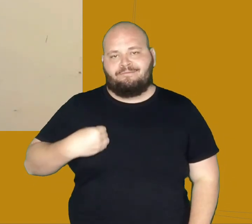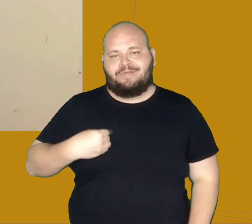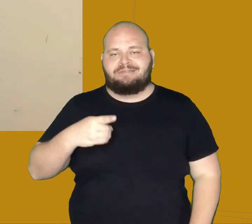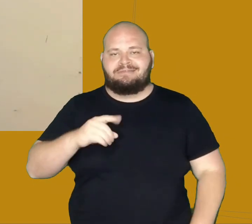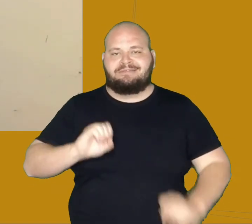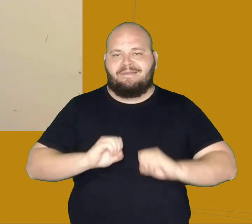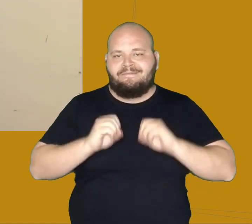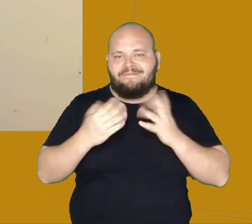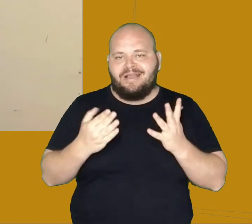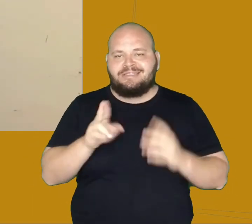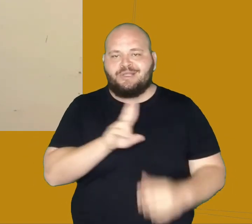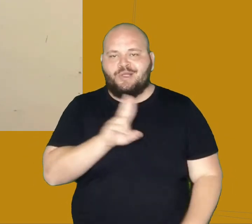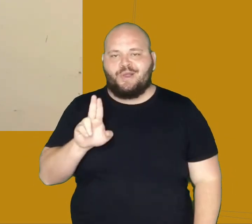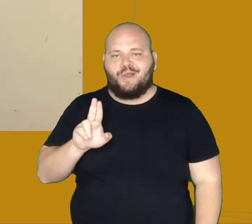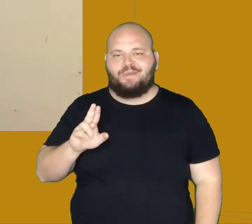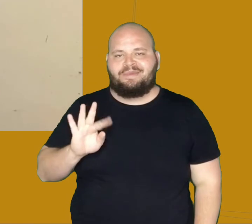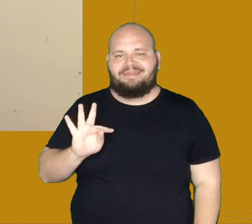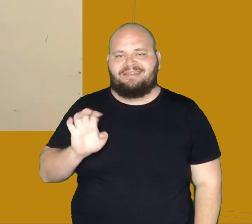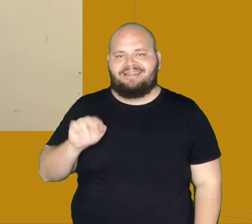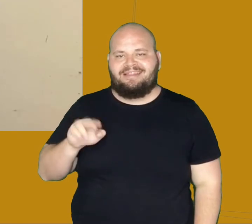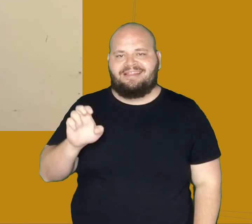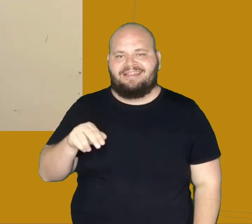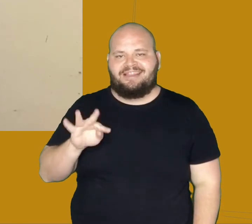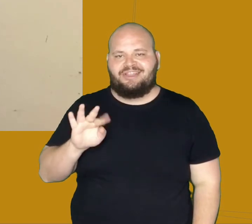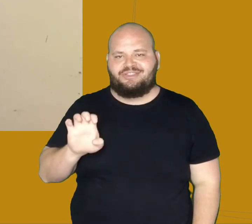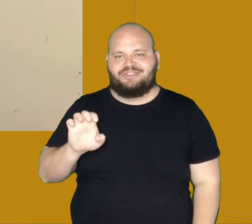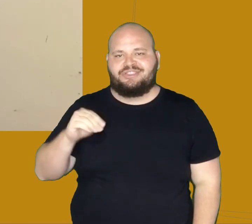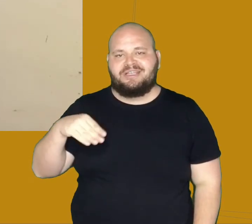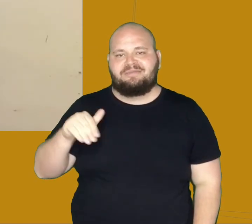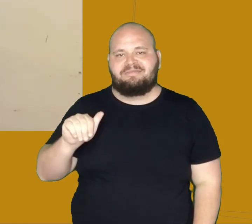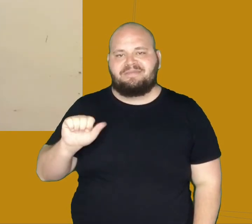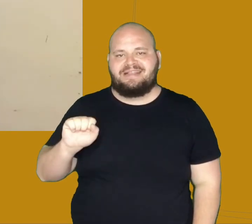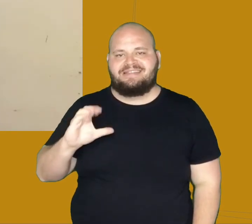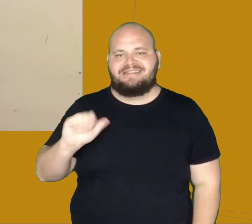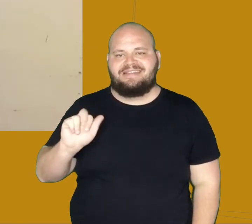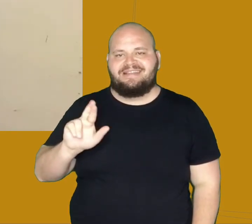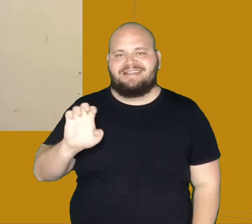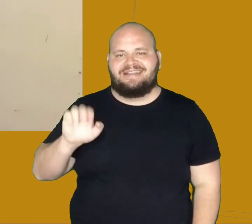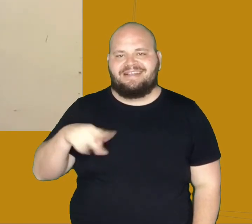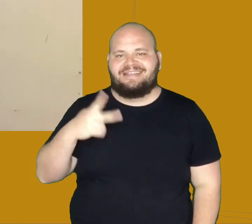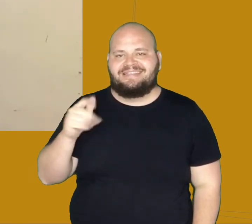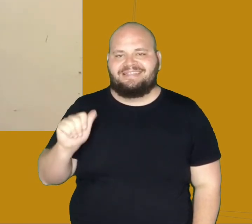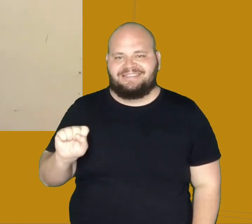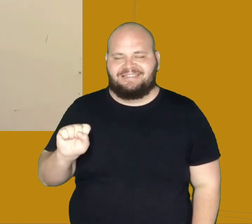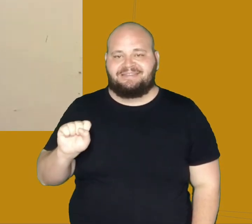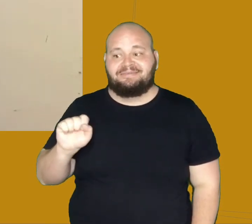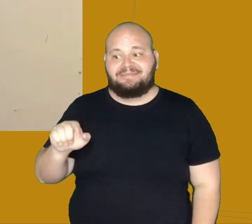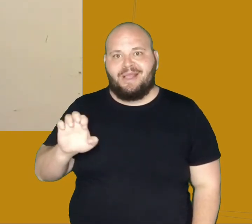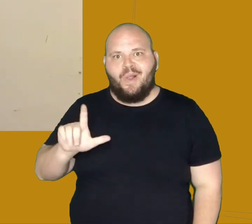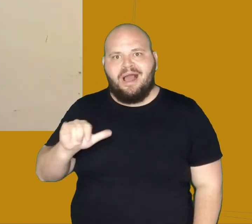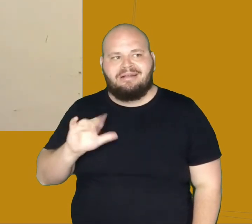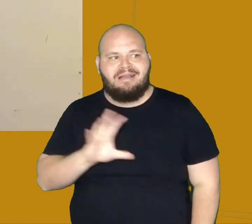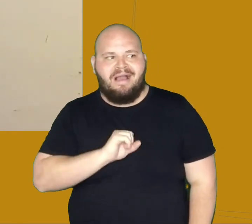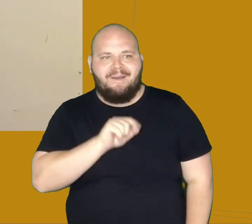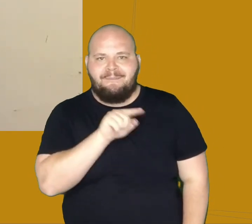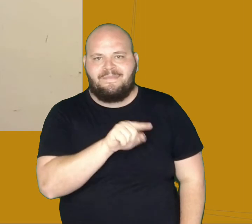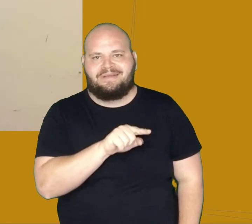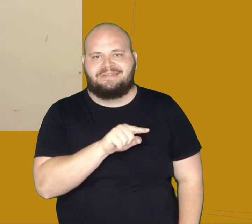mascarinhas ou oficial da Maria por quem Eulália estava apaixonada. Dona Benedita se deslumbrou com a família